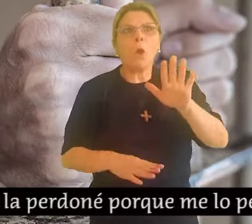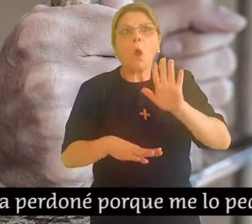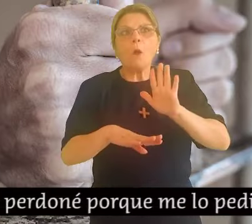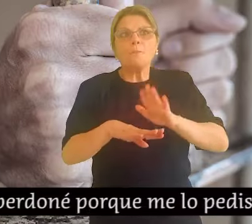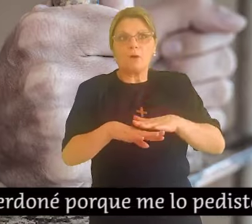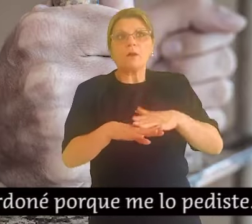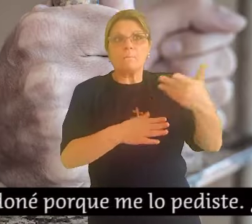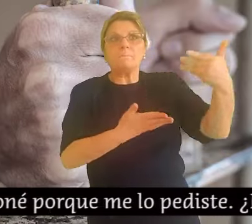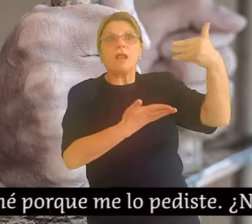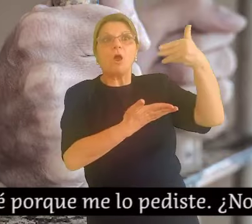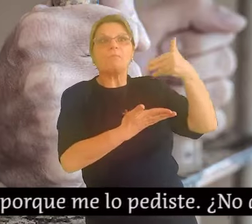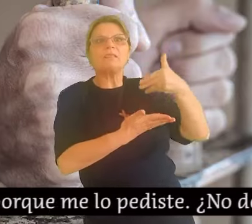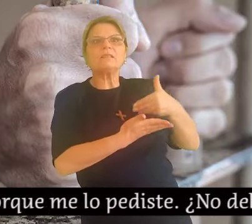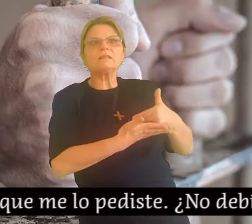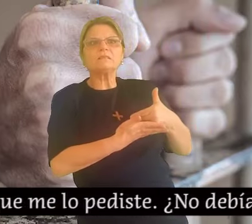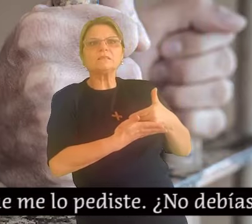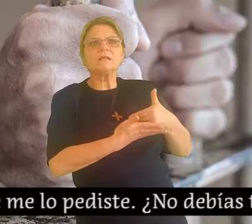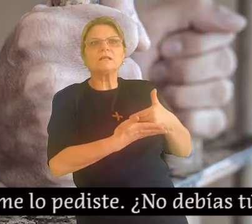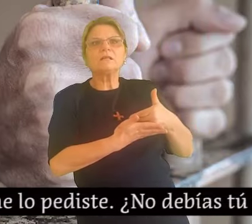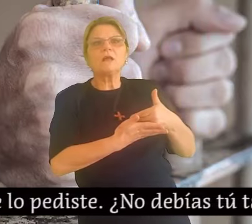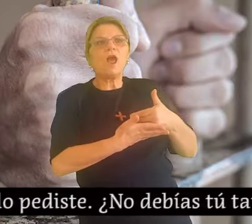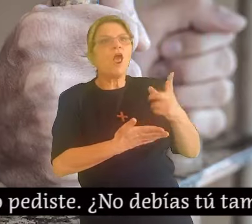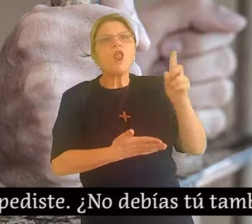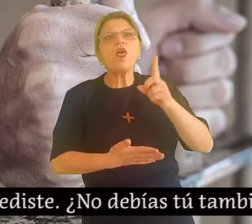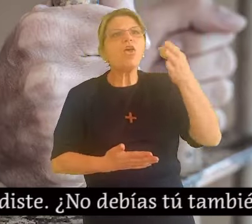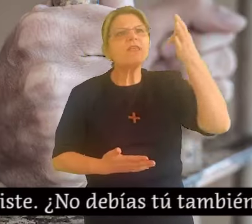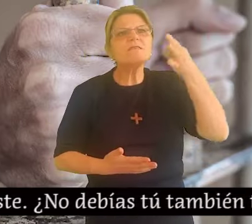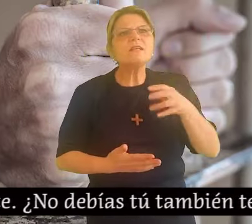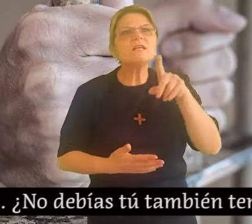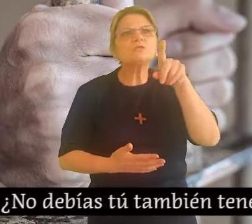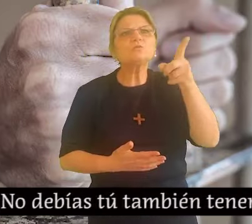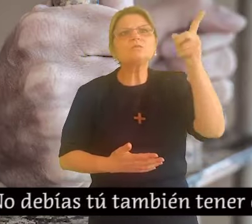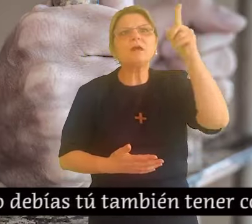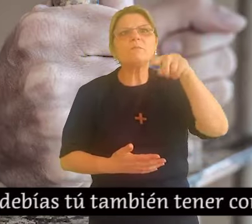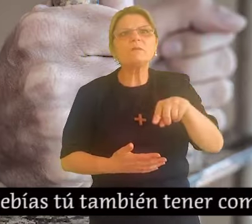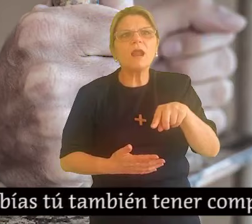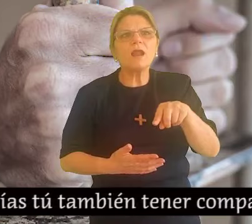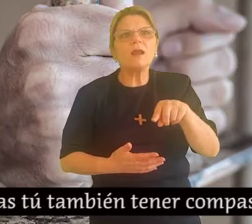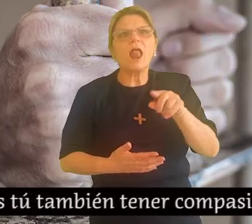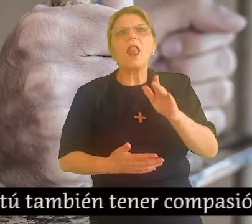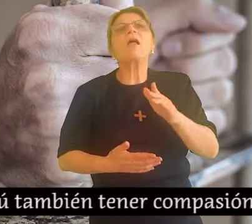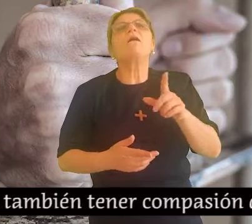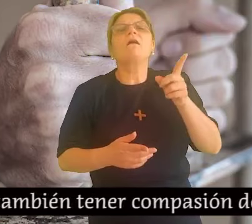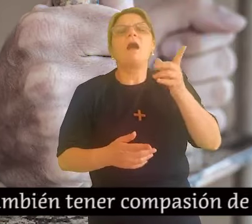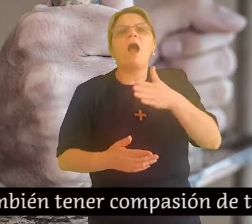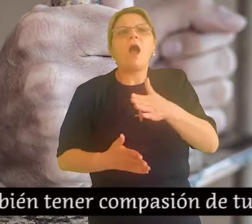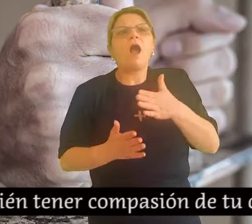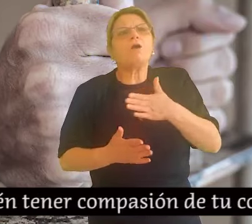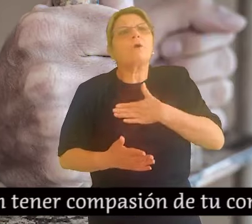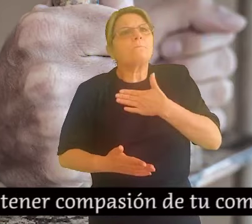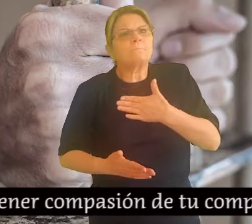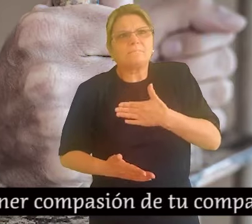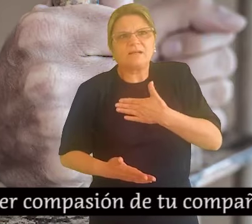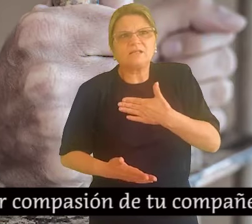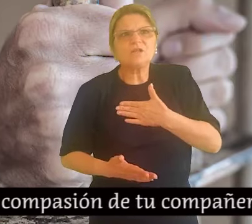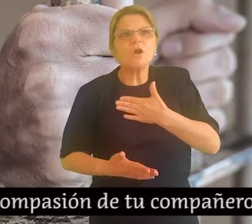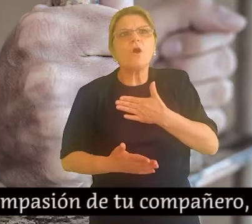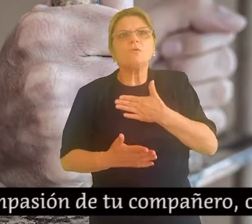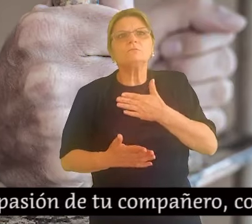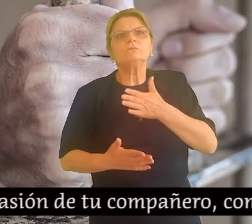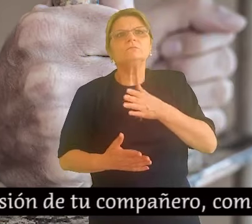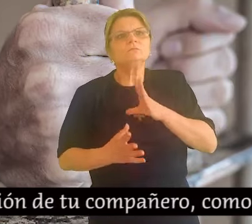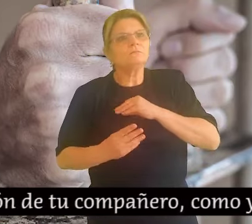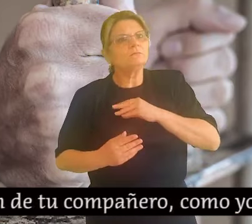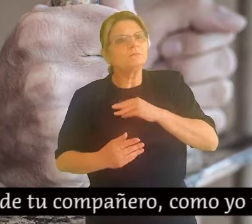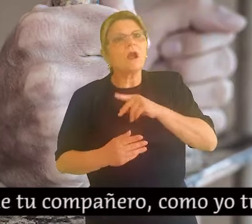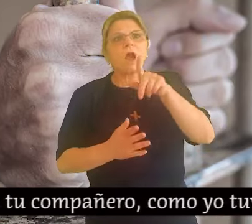Señor, indignado, lo entregó a los verdugos hasta que pagara toda la deuda. Lo mismo hará